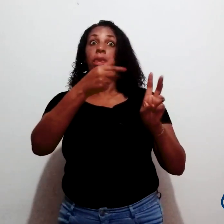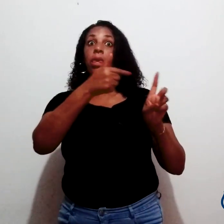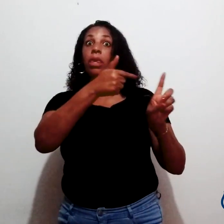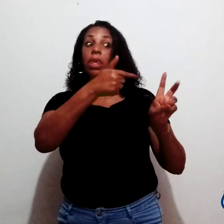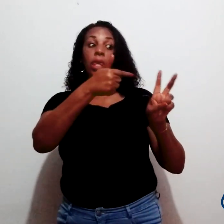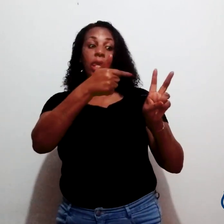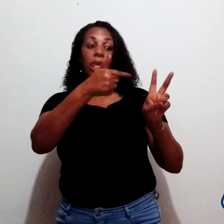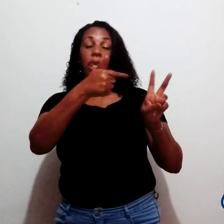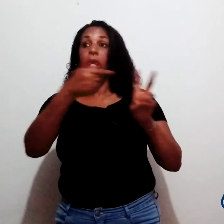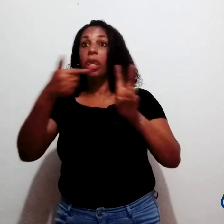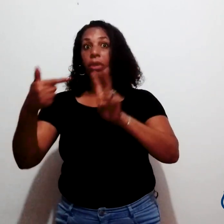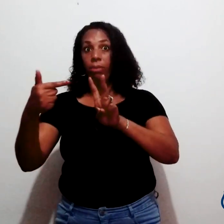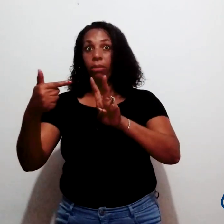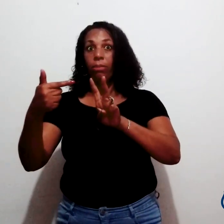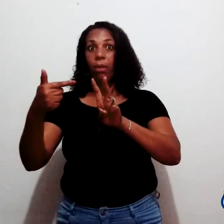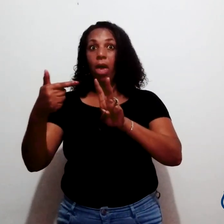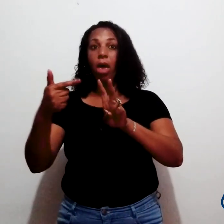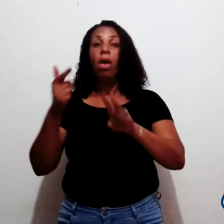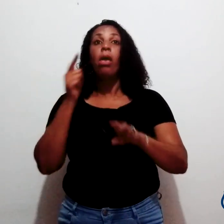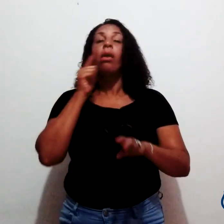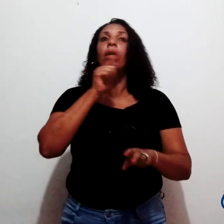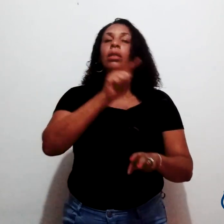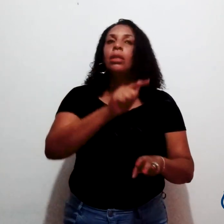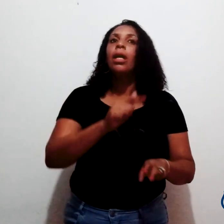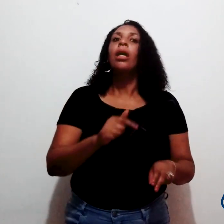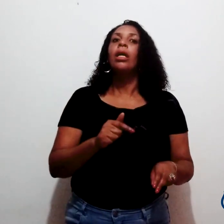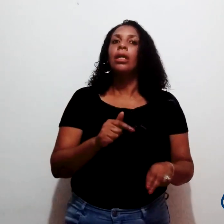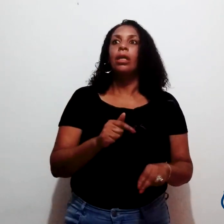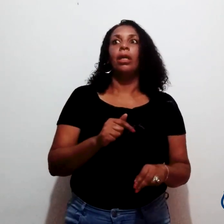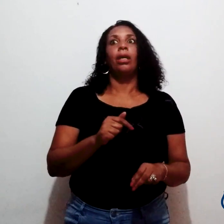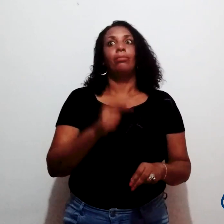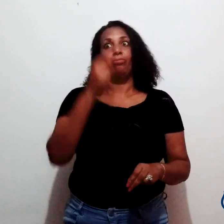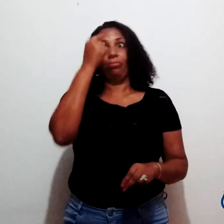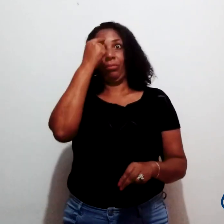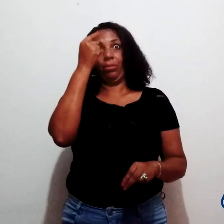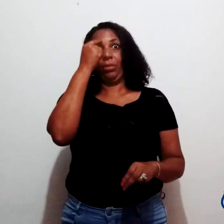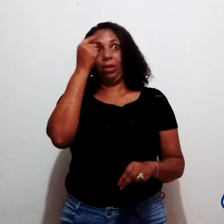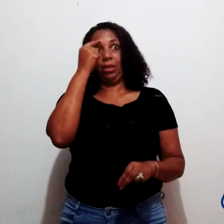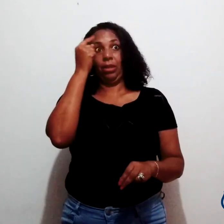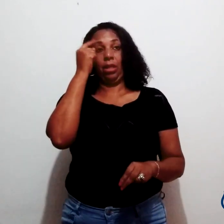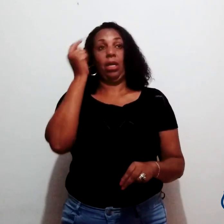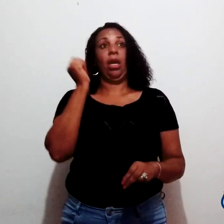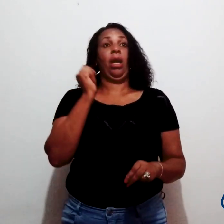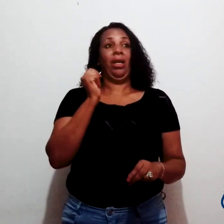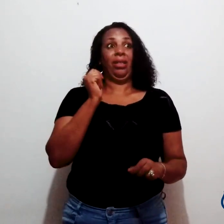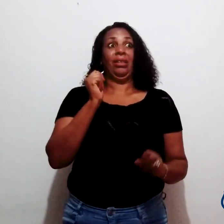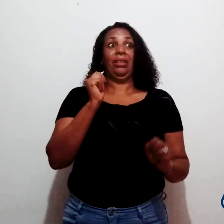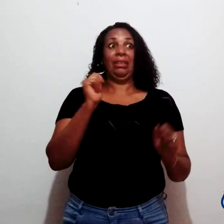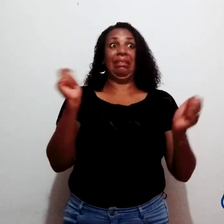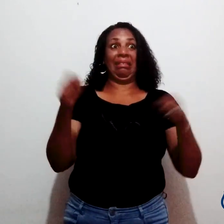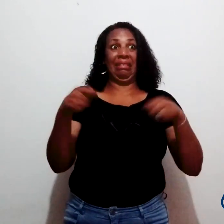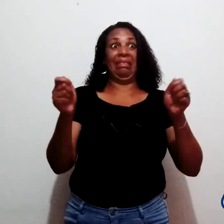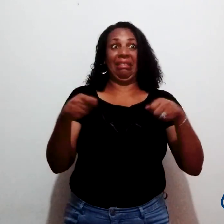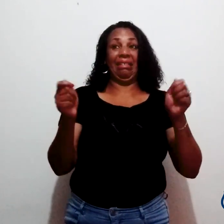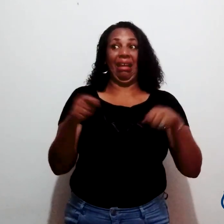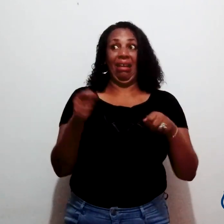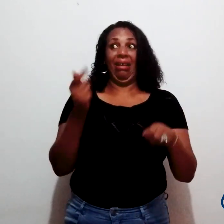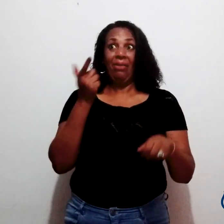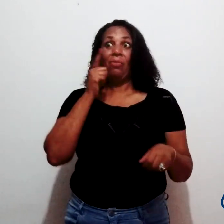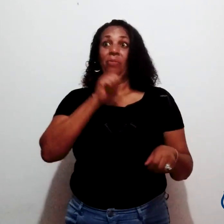aí eu fiquei olhando assim, nossa, eu fiquei, será que dá mesmo? Será que eu vou conseguir fazer esse